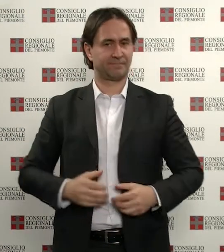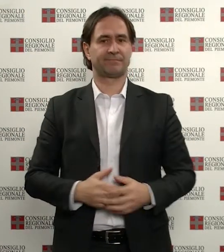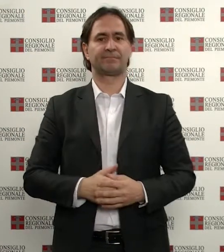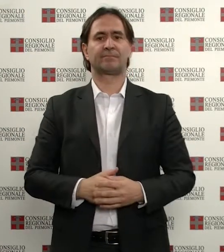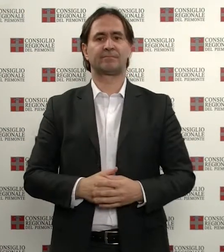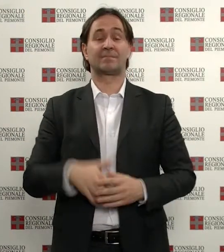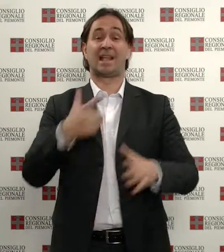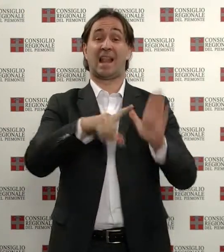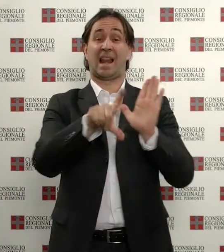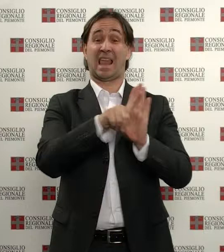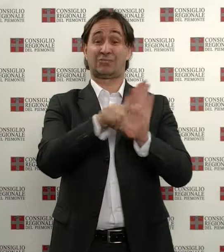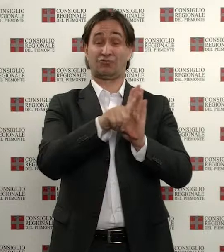legge per la disciplina dell'agriturismo.